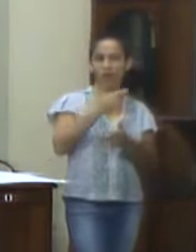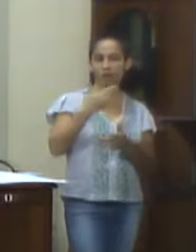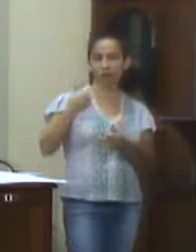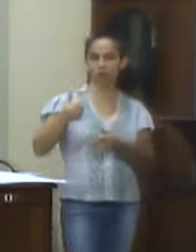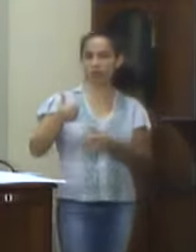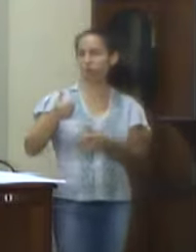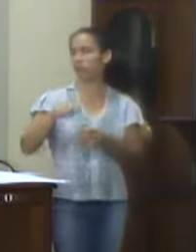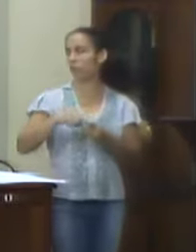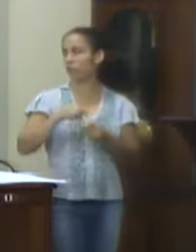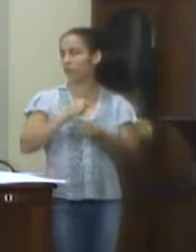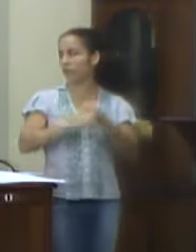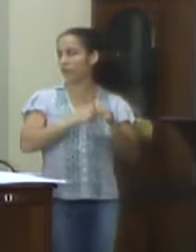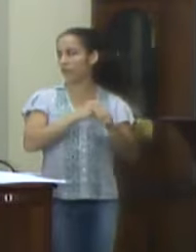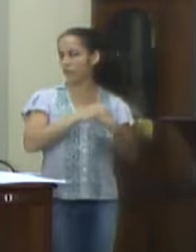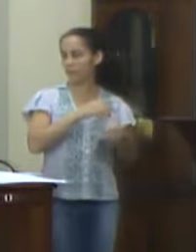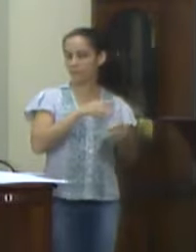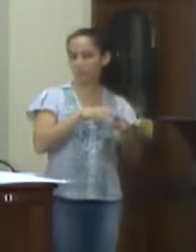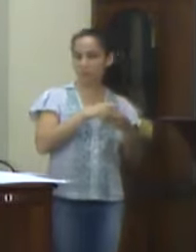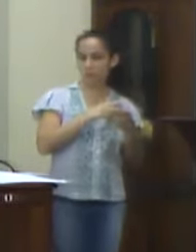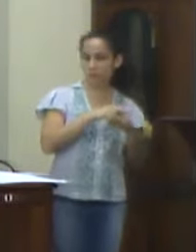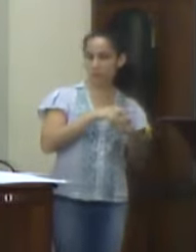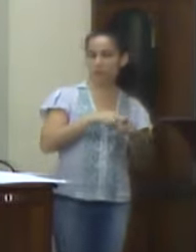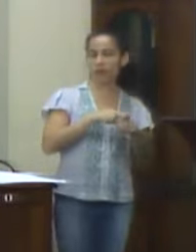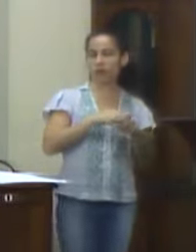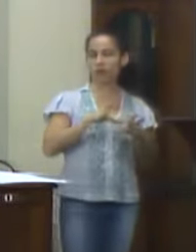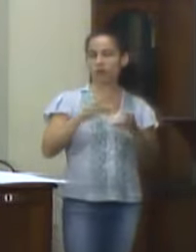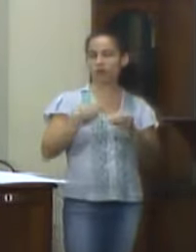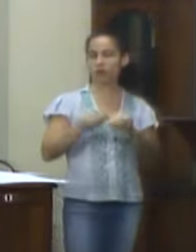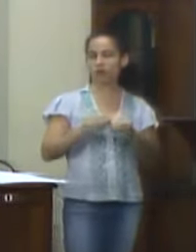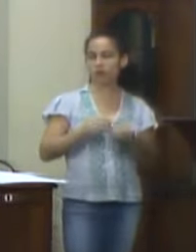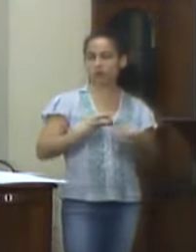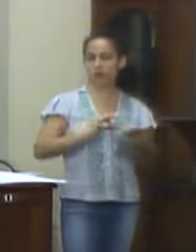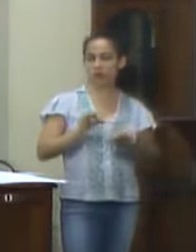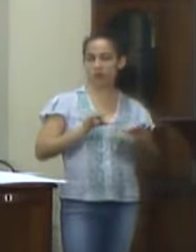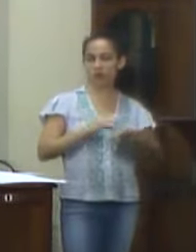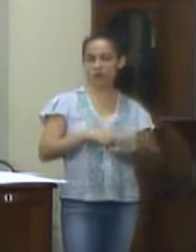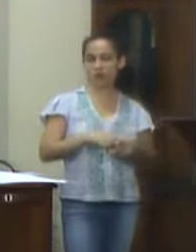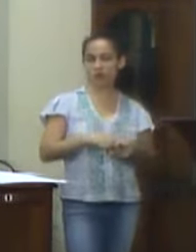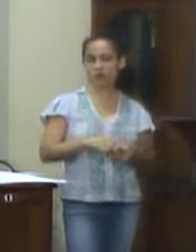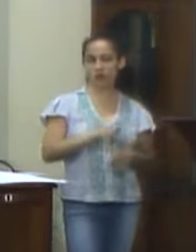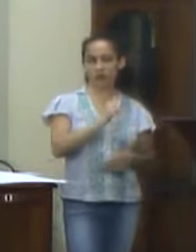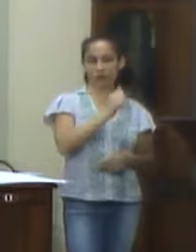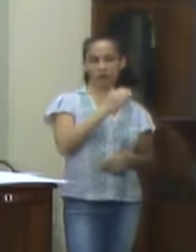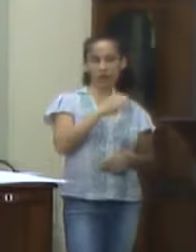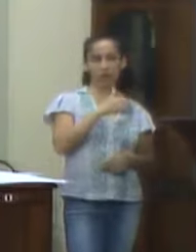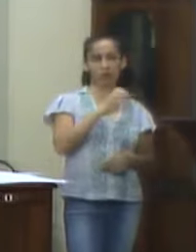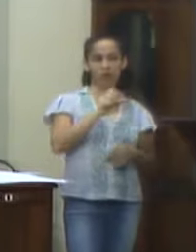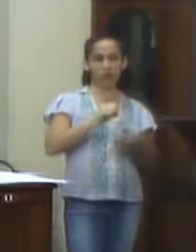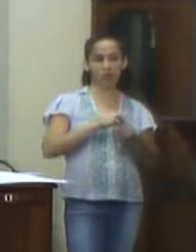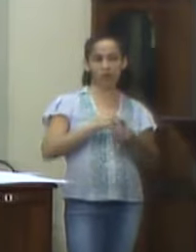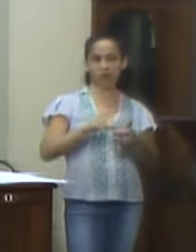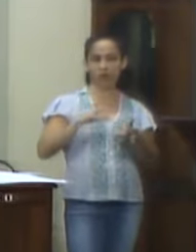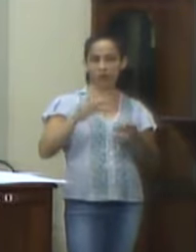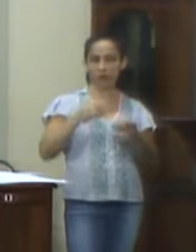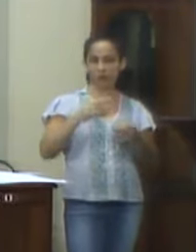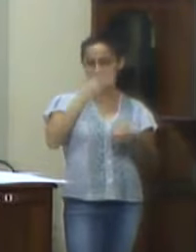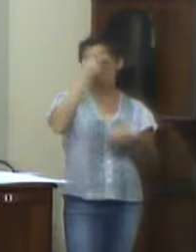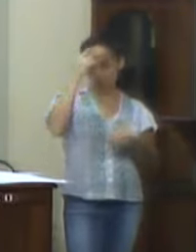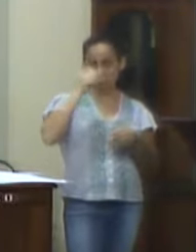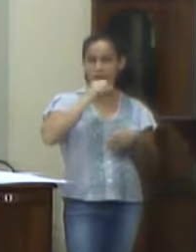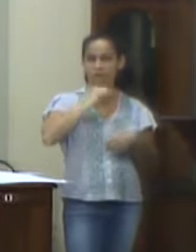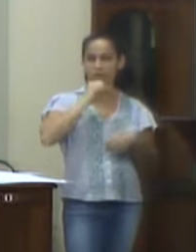-função, manutenção e operacionalização dos projetos, ações voltadas ao público idoso,